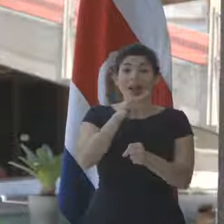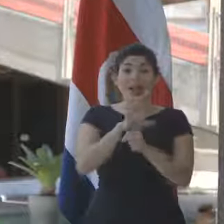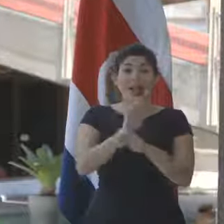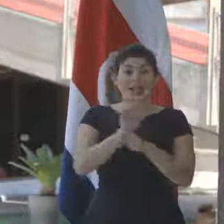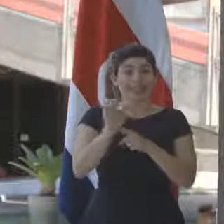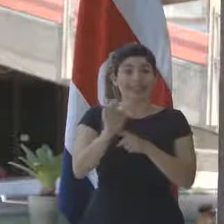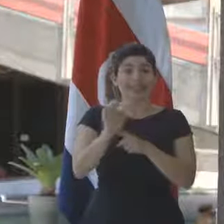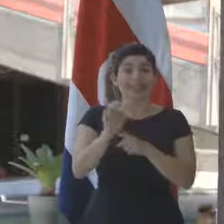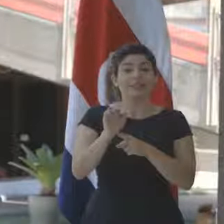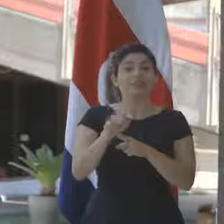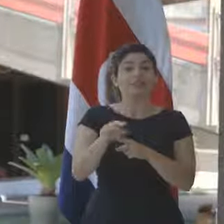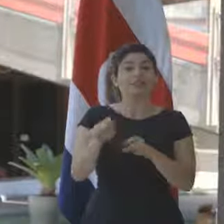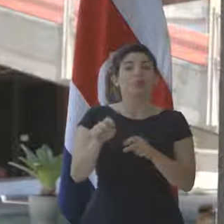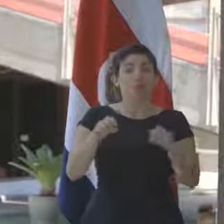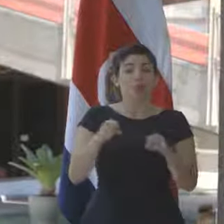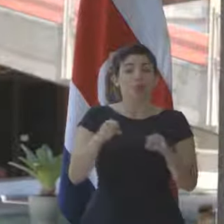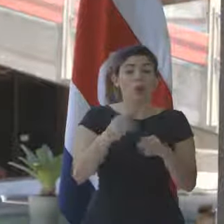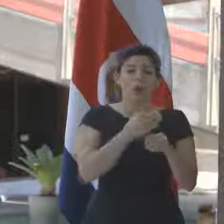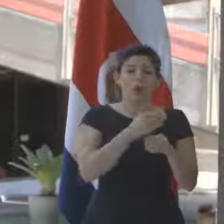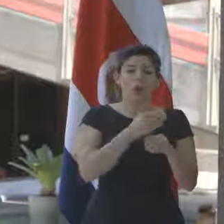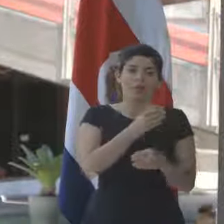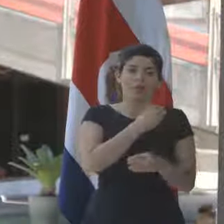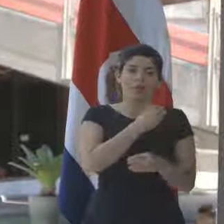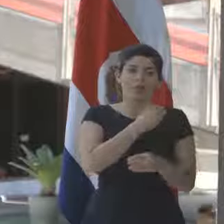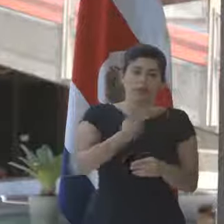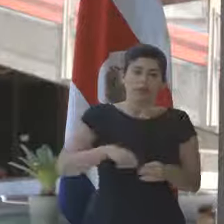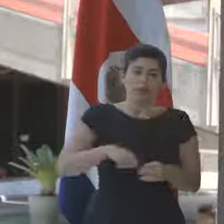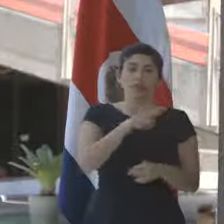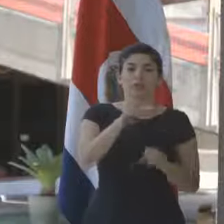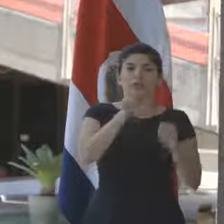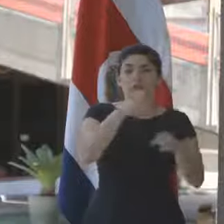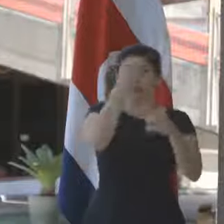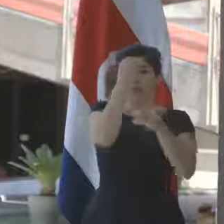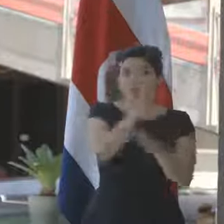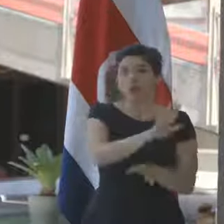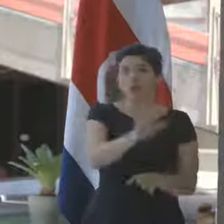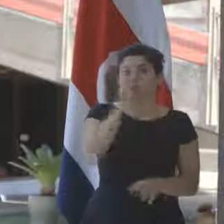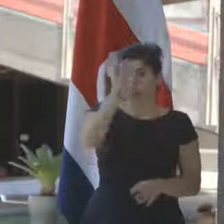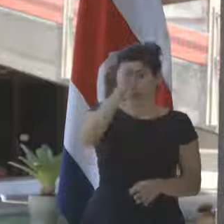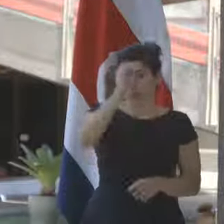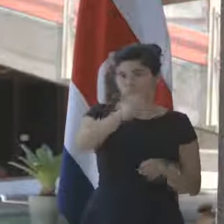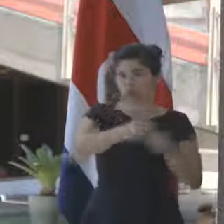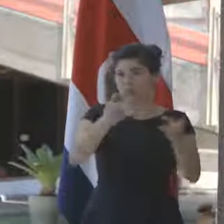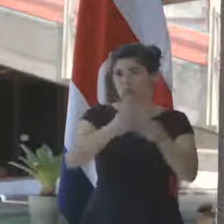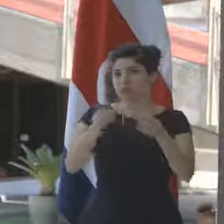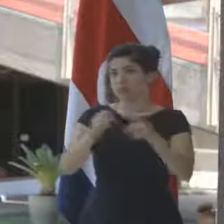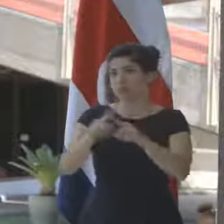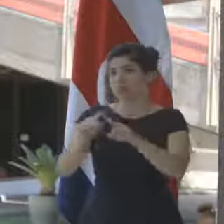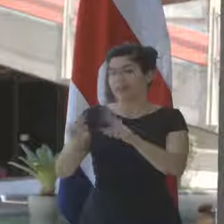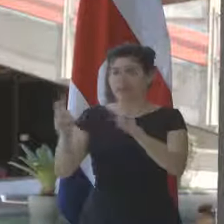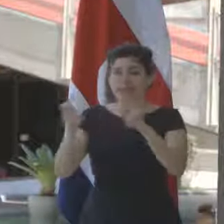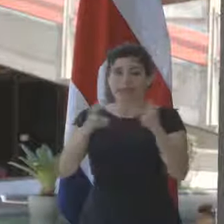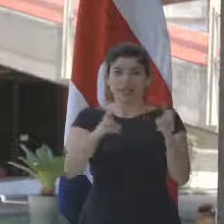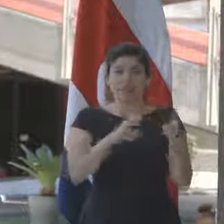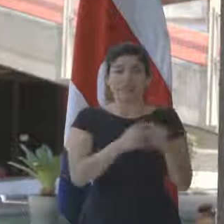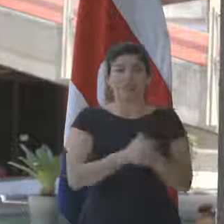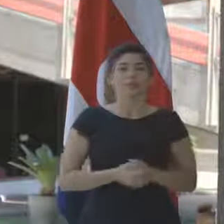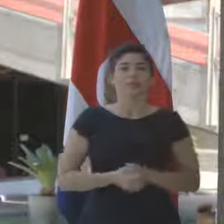previo aviso del presidente, hacer públicos sus criterios en distintas materias.